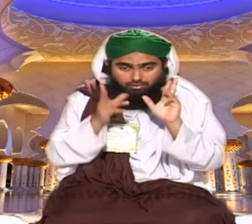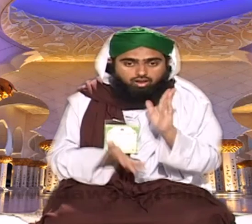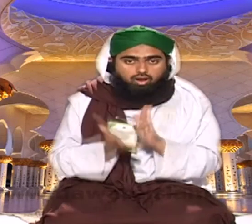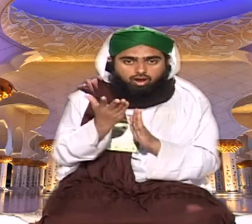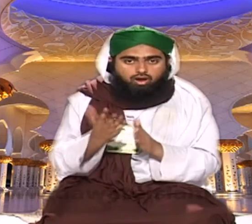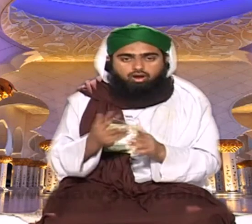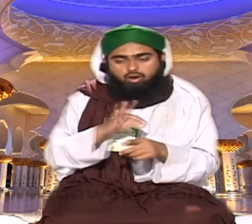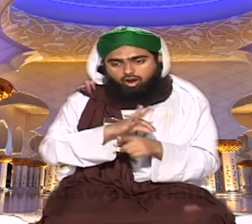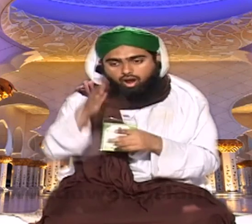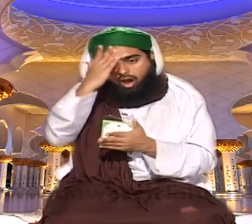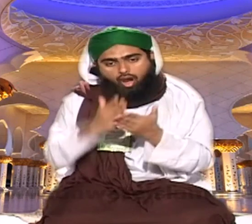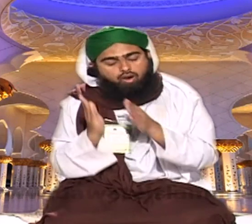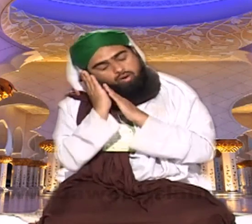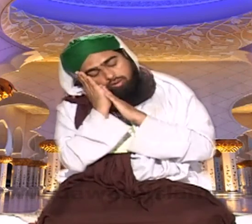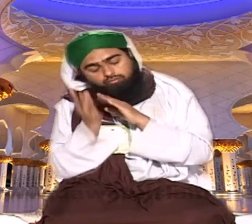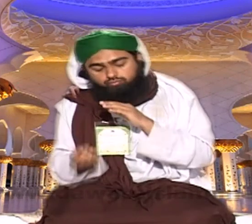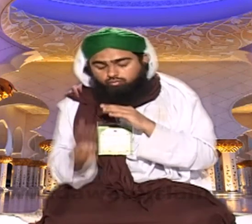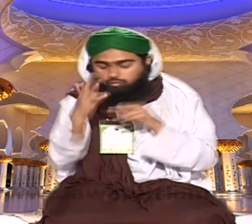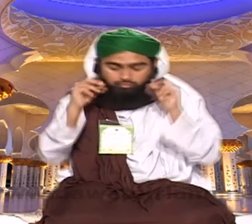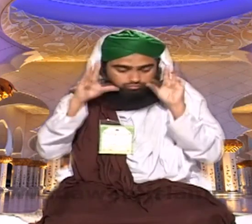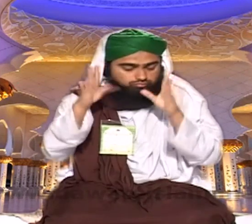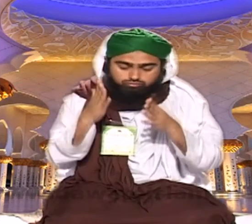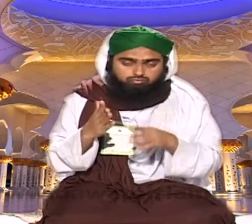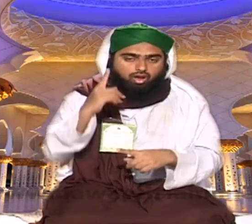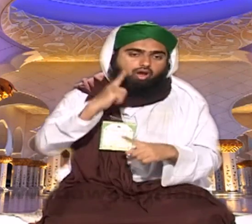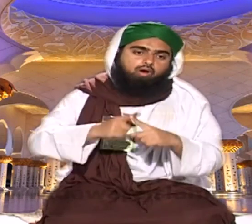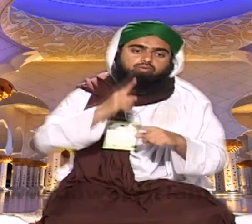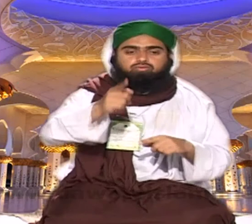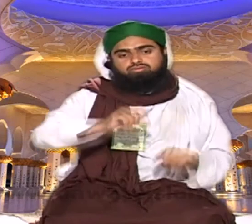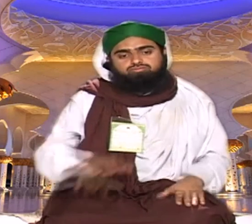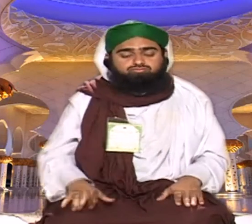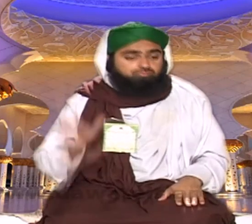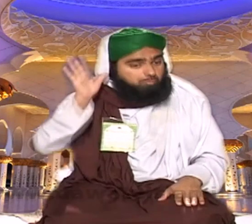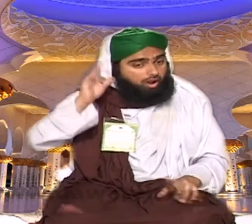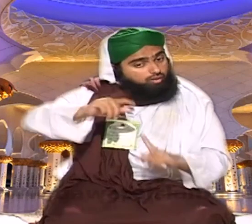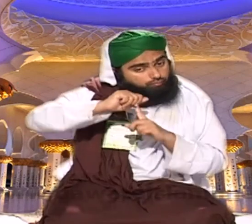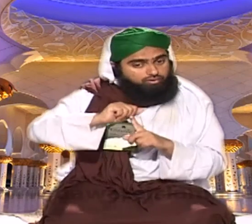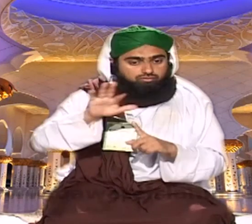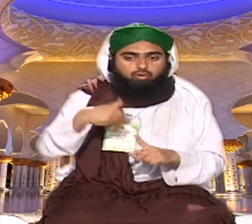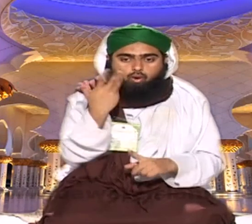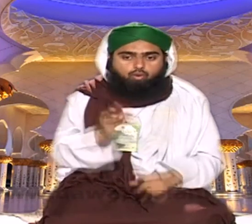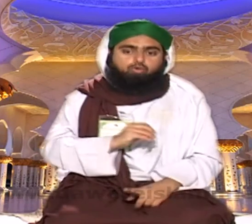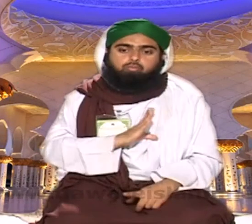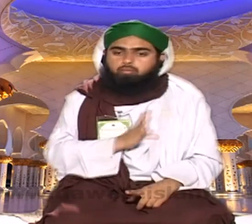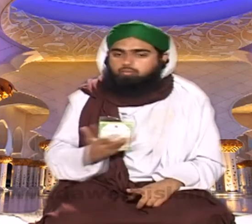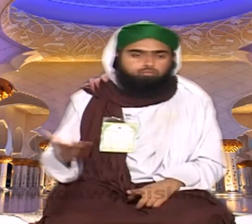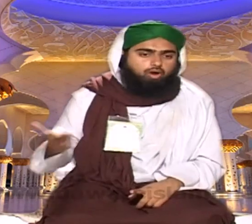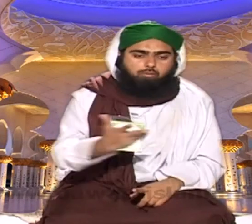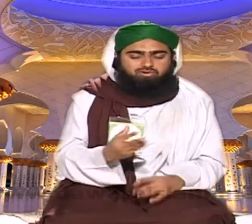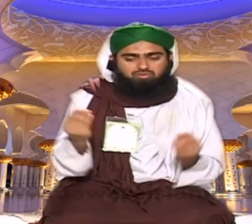مستقبات ہیں تو نماز کے لئے اگر جلدی سونا پڑھ گا تو سو جاؤ مدینے والے کی یاد